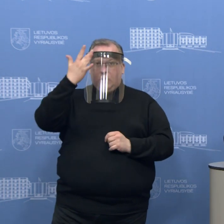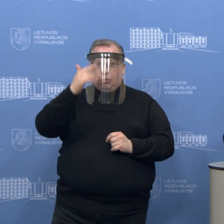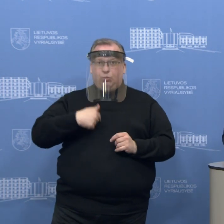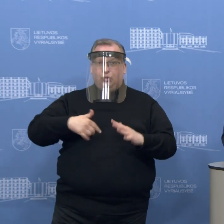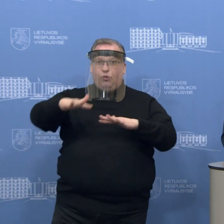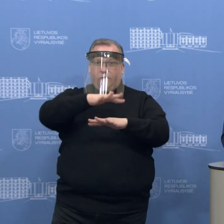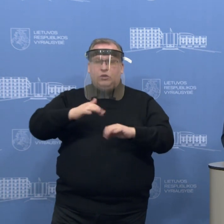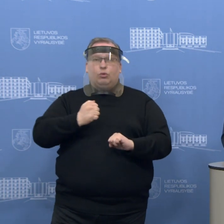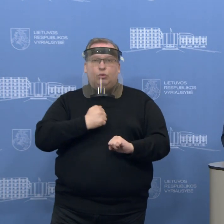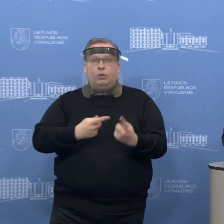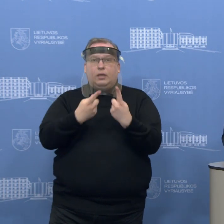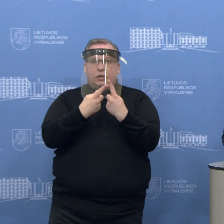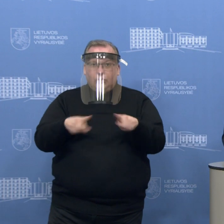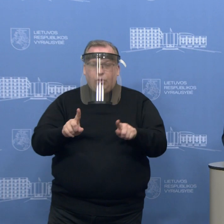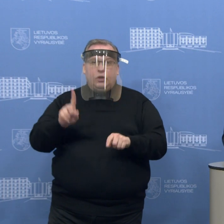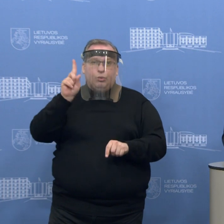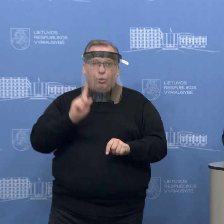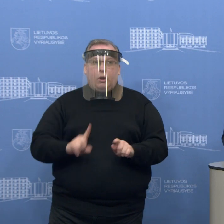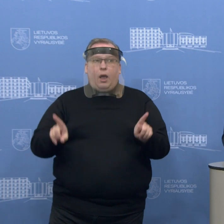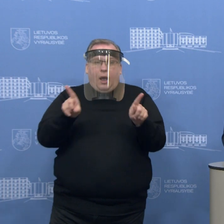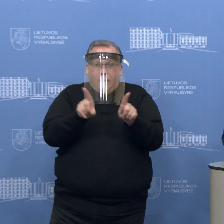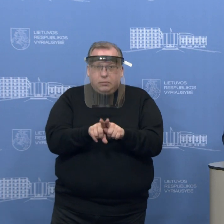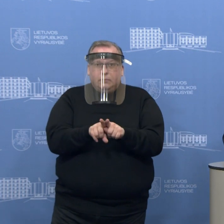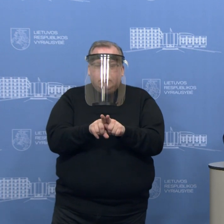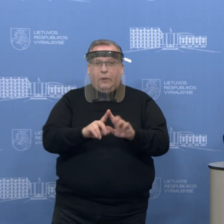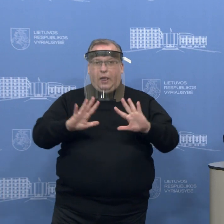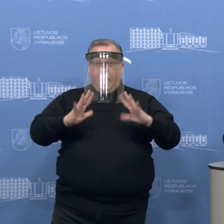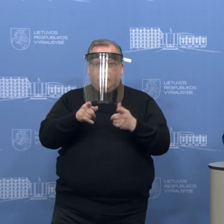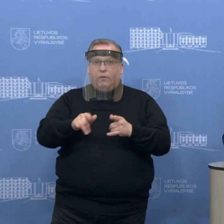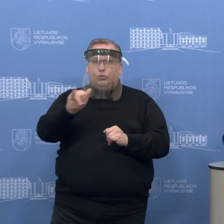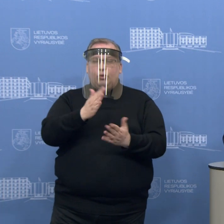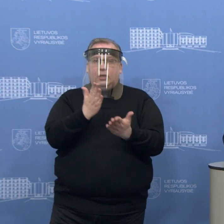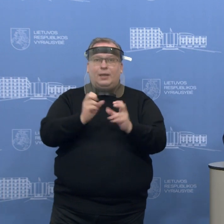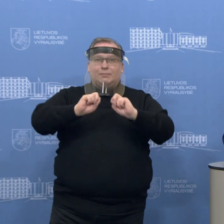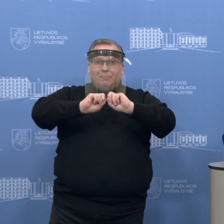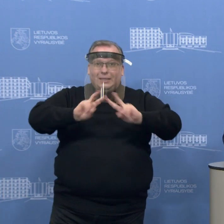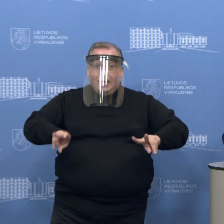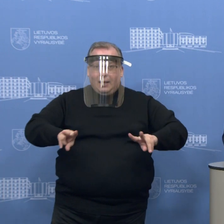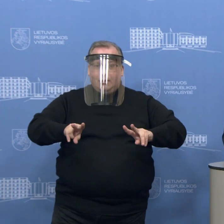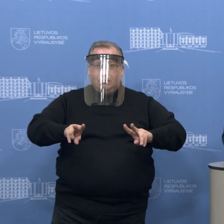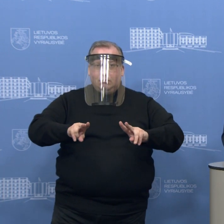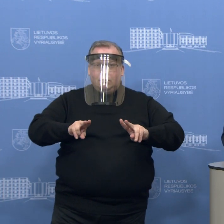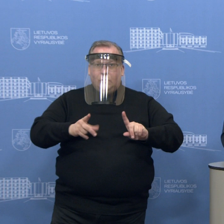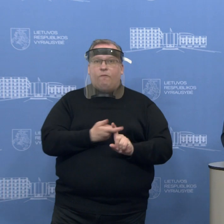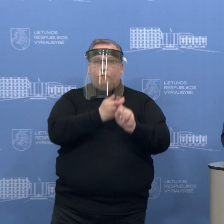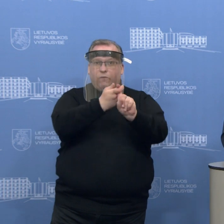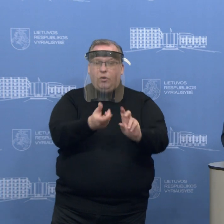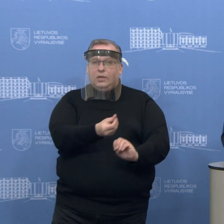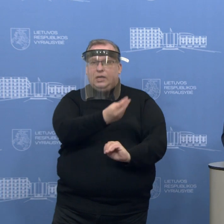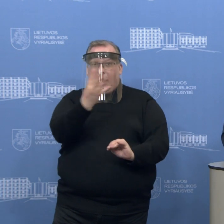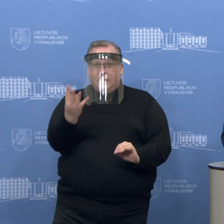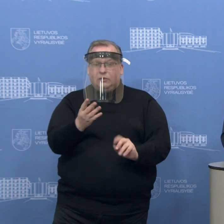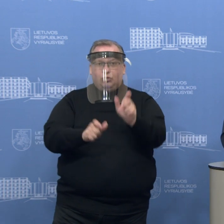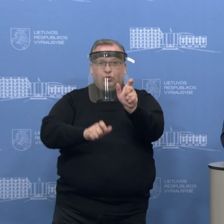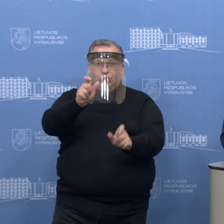mūsų visuomenė turi kitokį lūkestį, kad būtent tokiais įskirtiniais atvejais, kur yra sąmoningas veiksmas, užkriečiant keletą, kelias